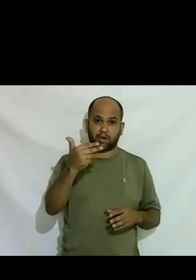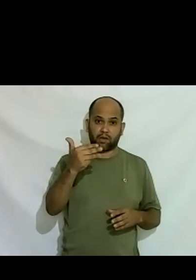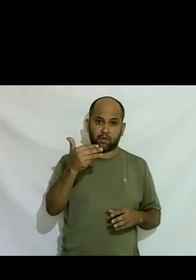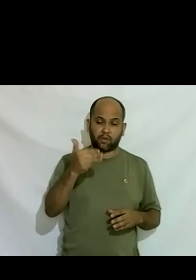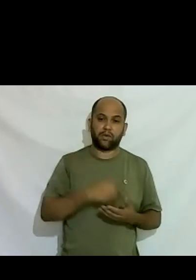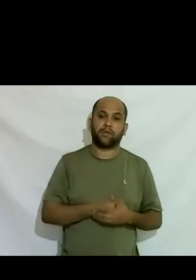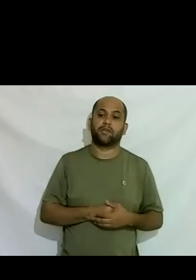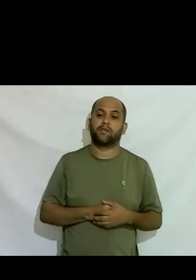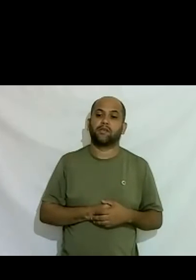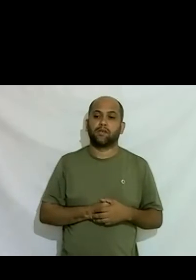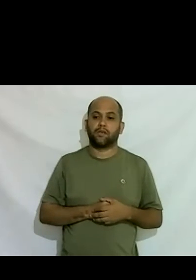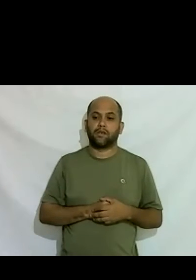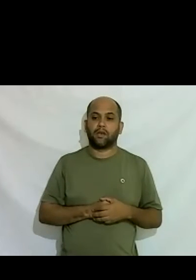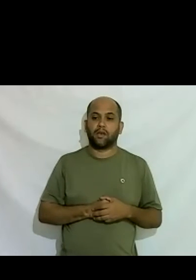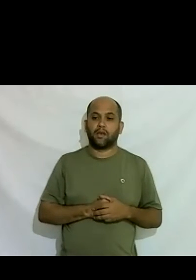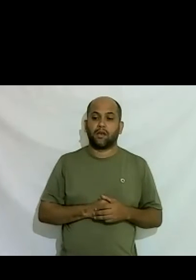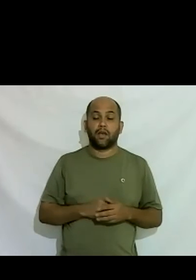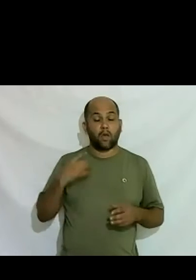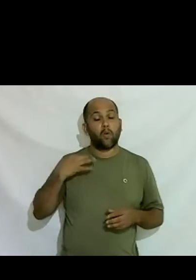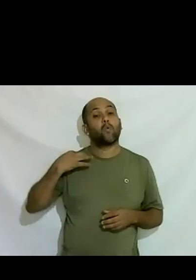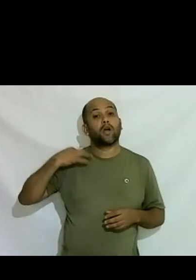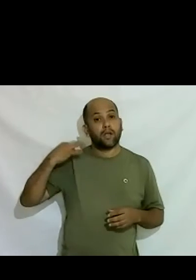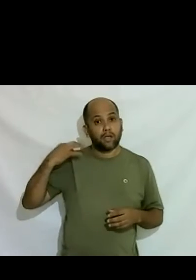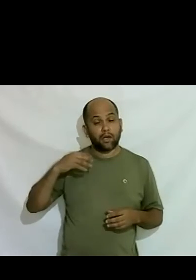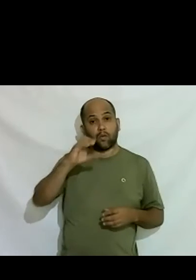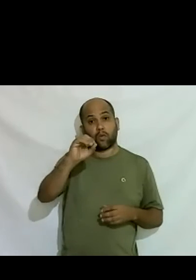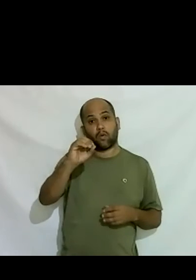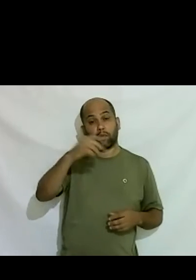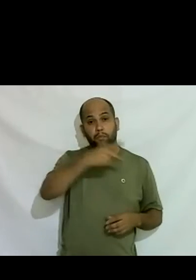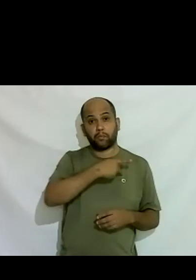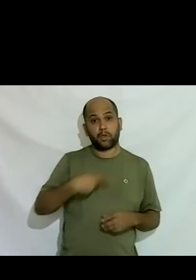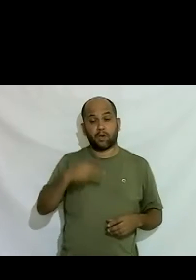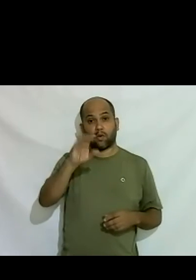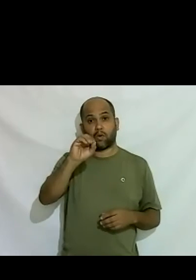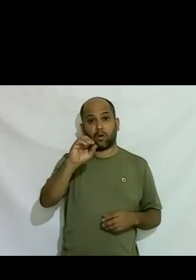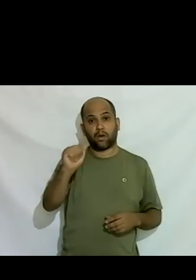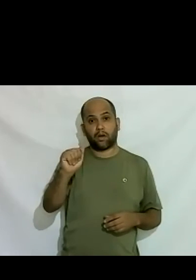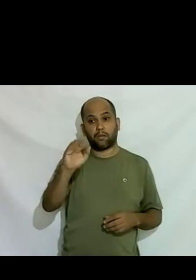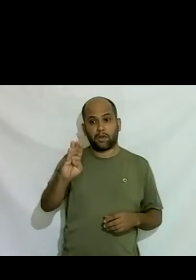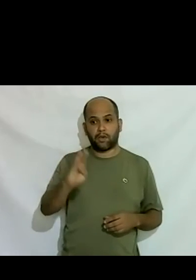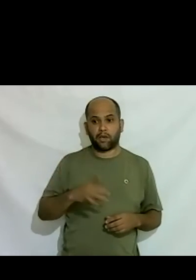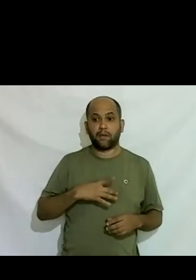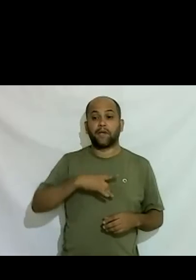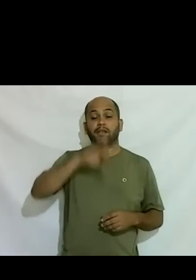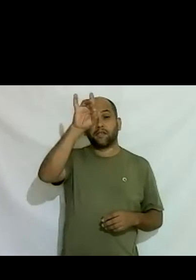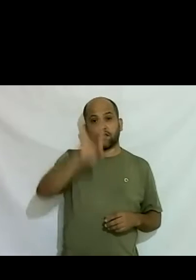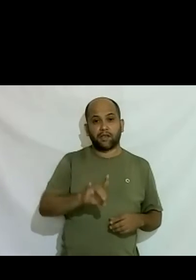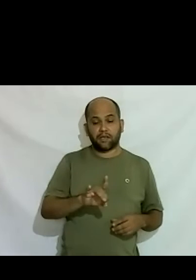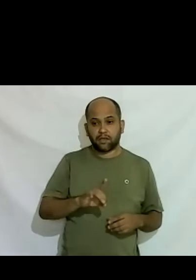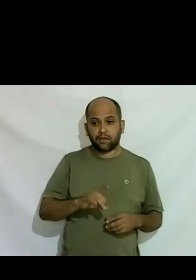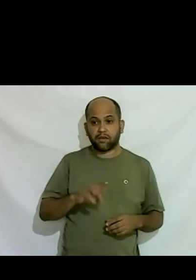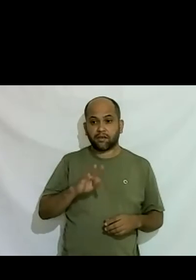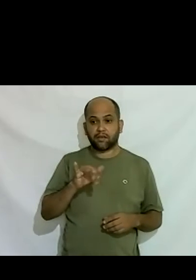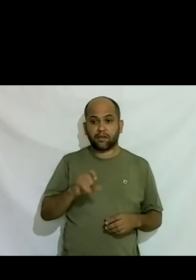que se eu for eu fui a primeira trans a conseguir o direito aos humanos social e se a chapa